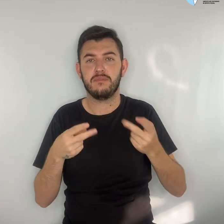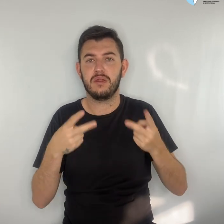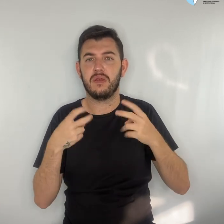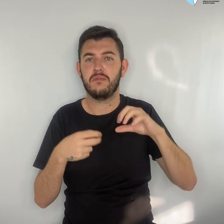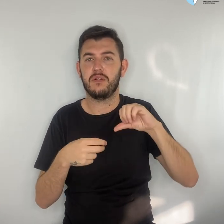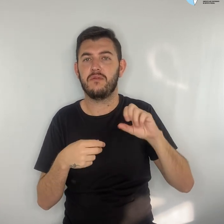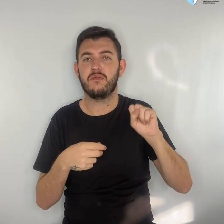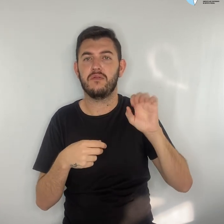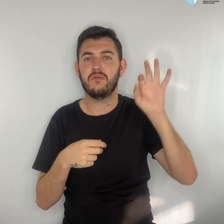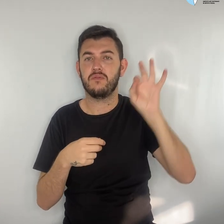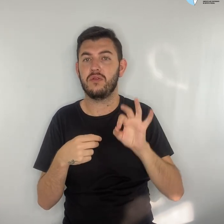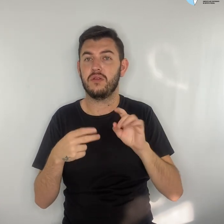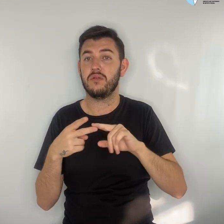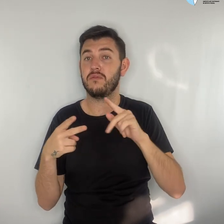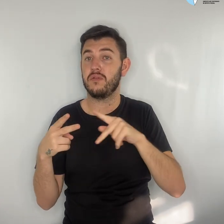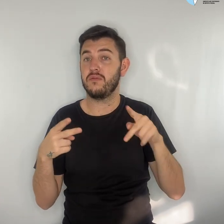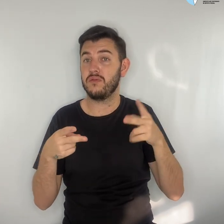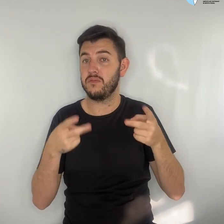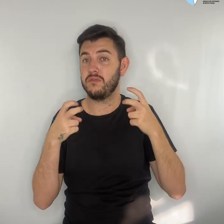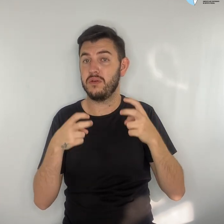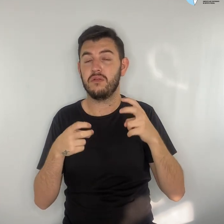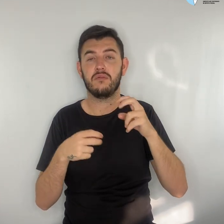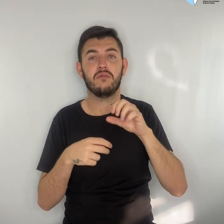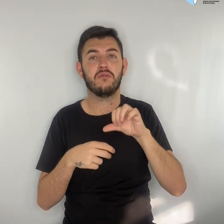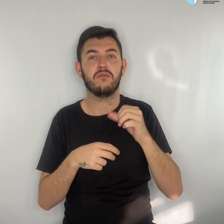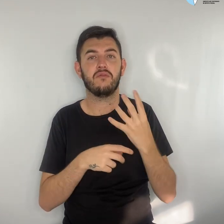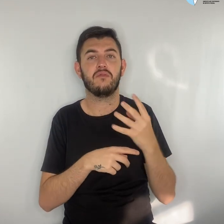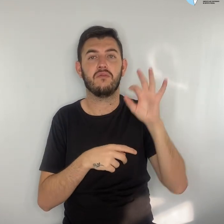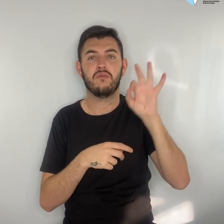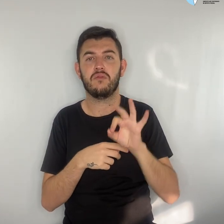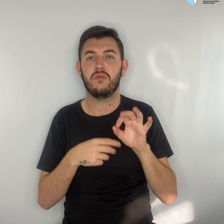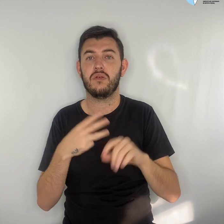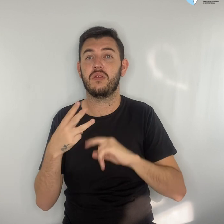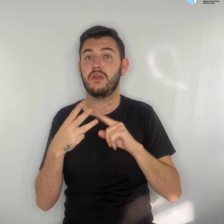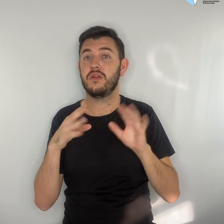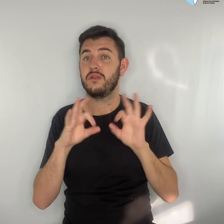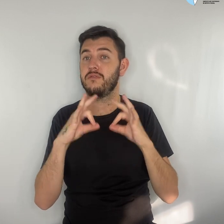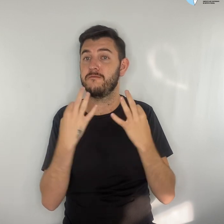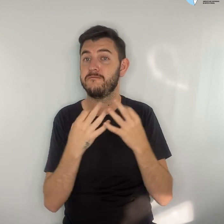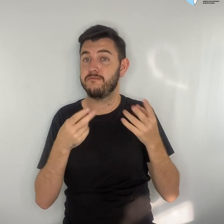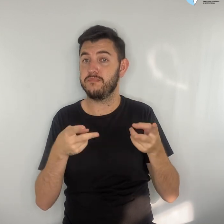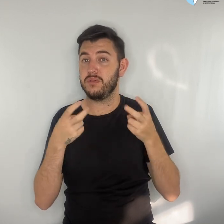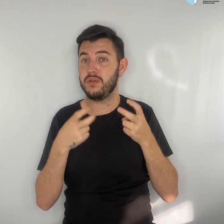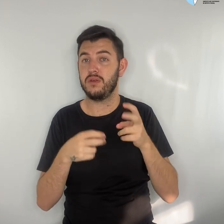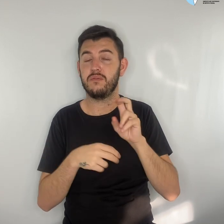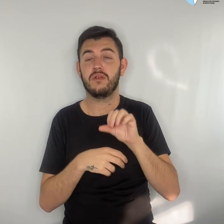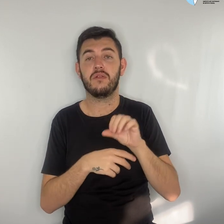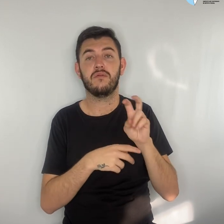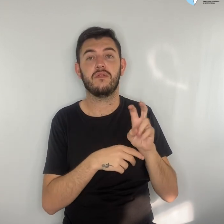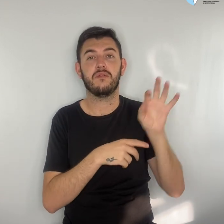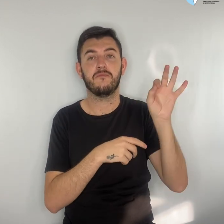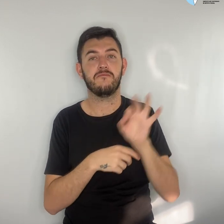professores 94% e familiares 95%.